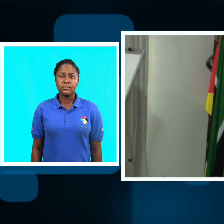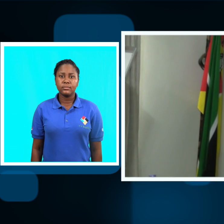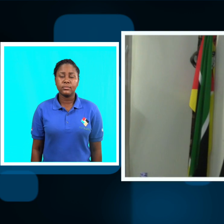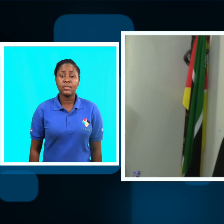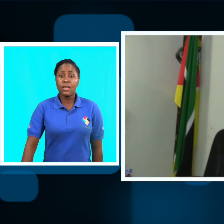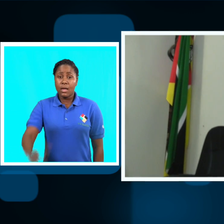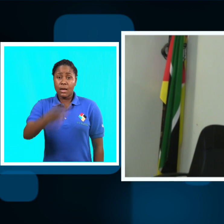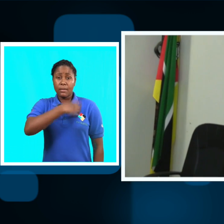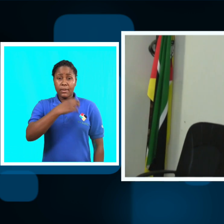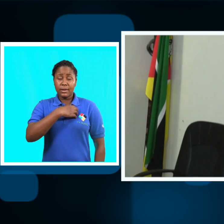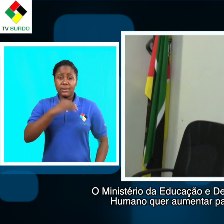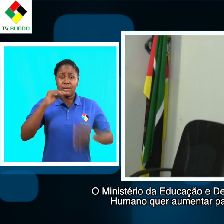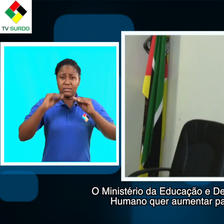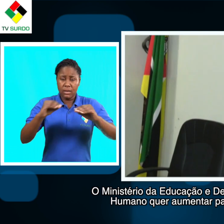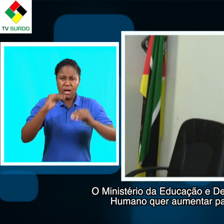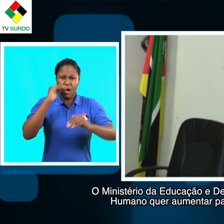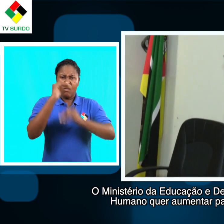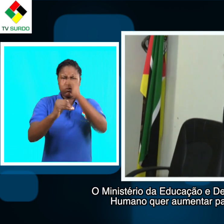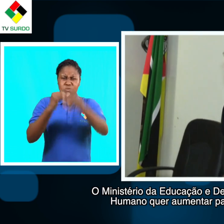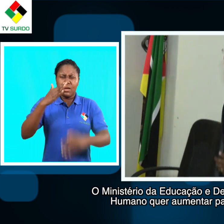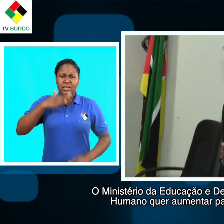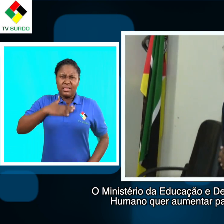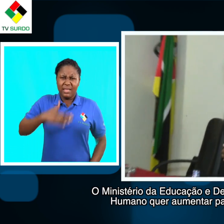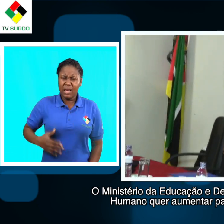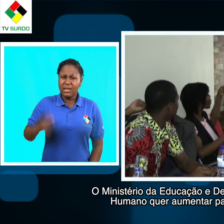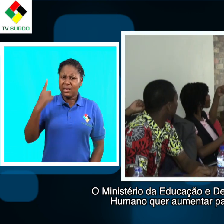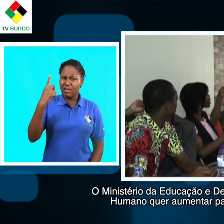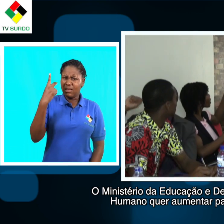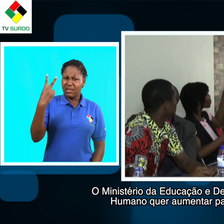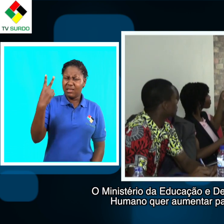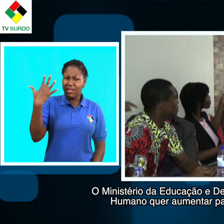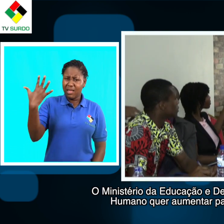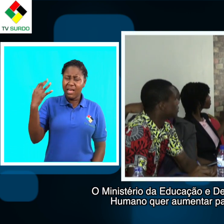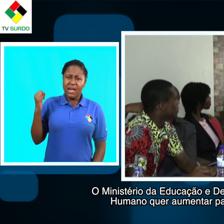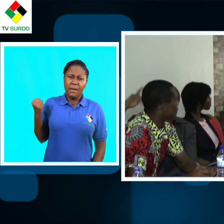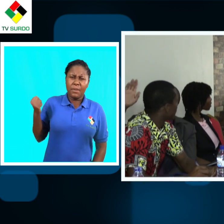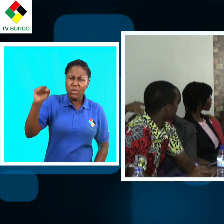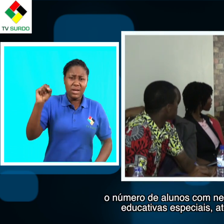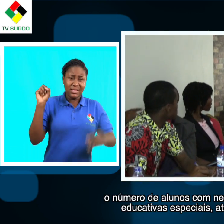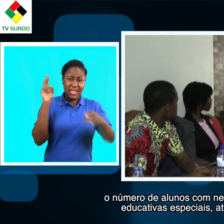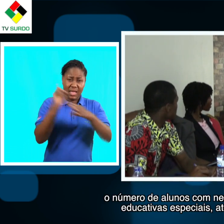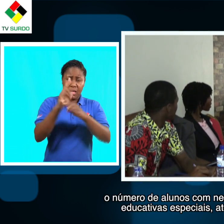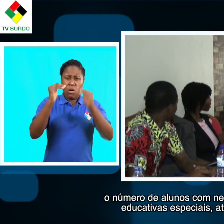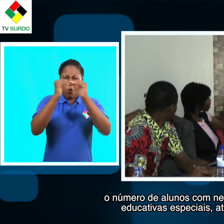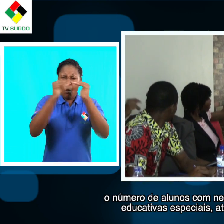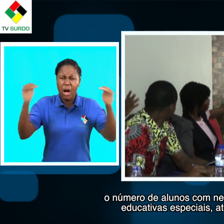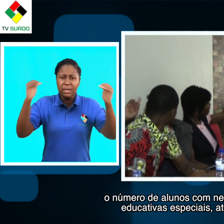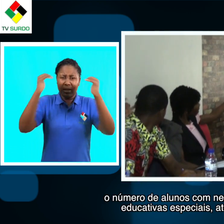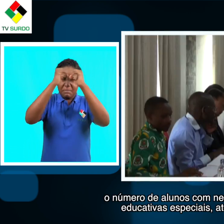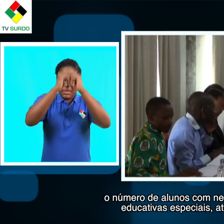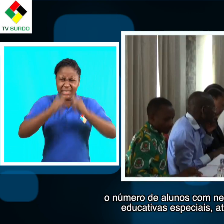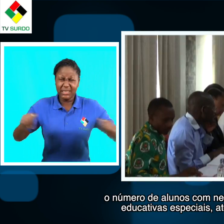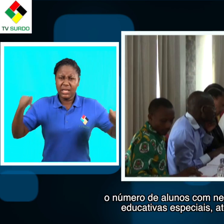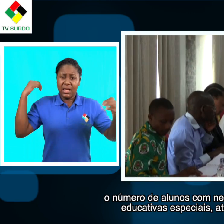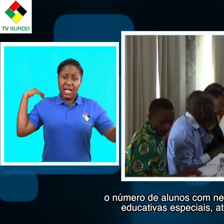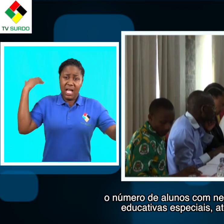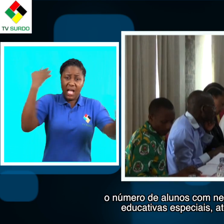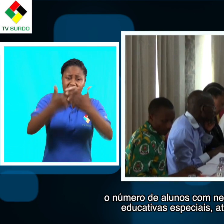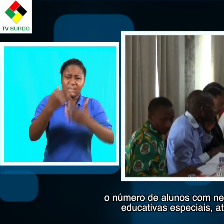O Ministério da Educação e Desenvolvimento Humano quer aumentar para 125 mil o número de alunos com necessidades educativas